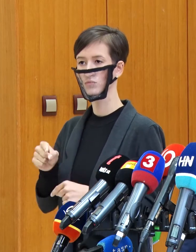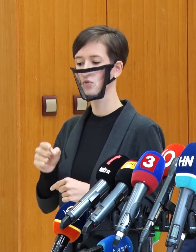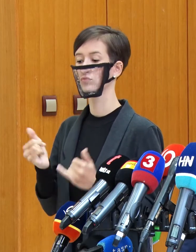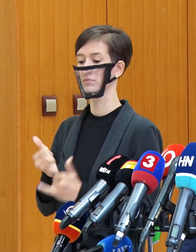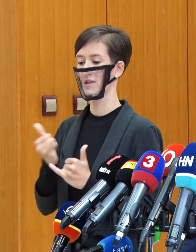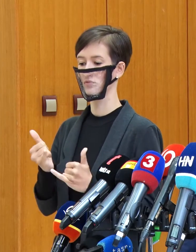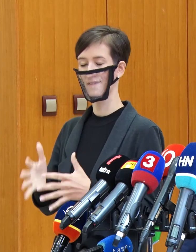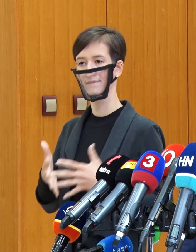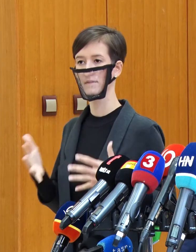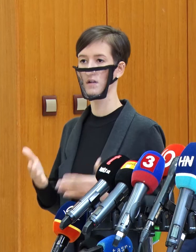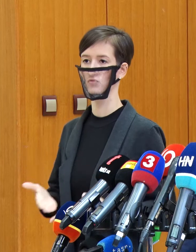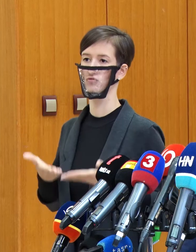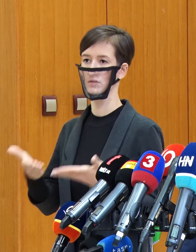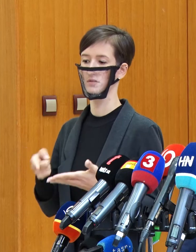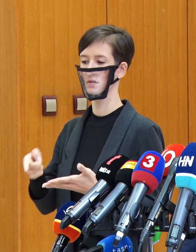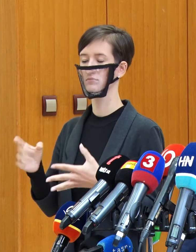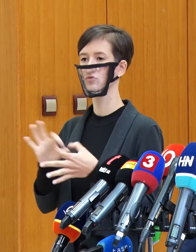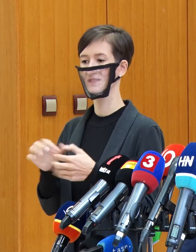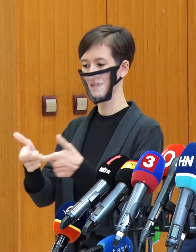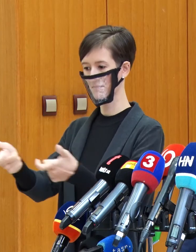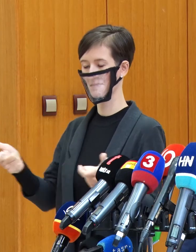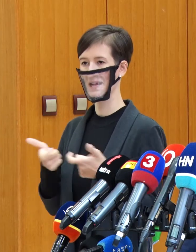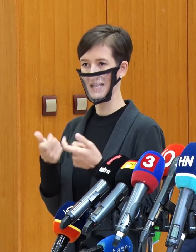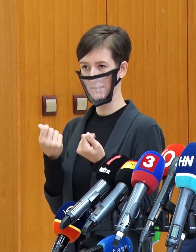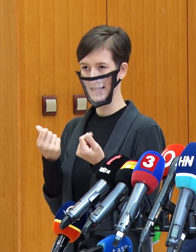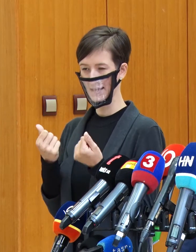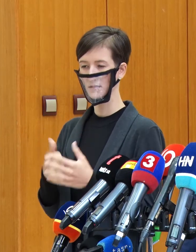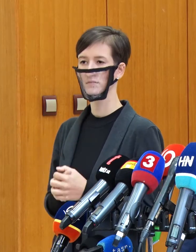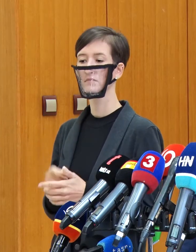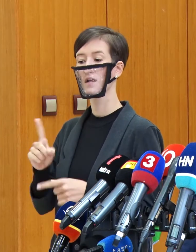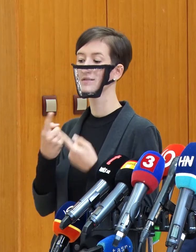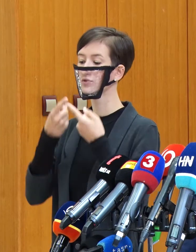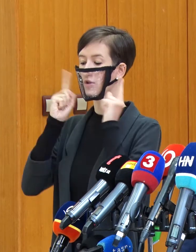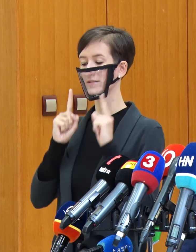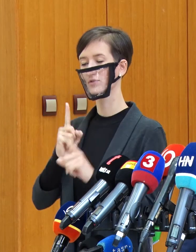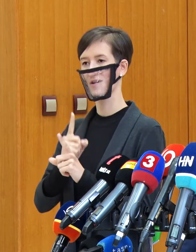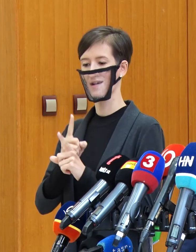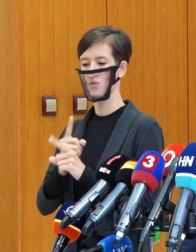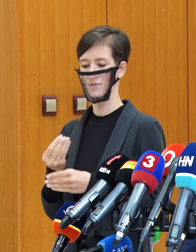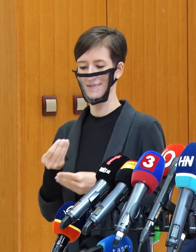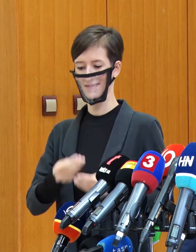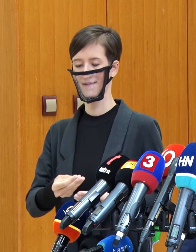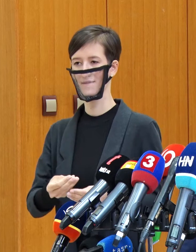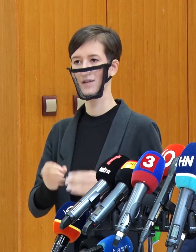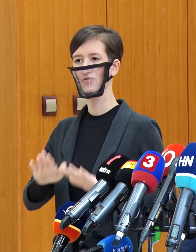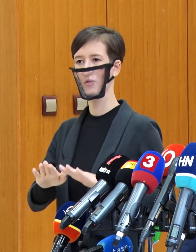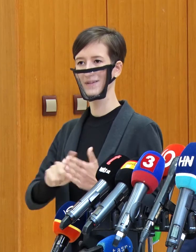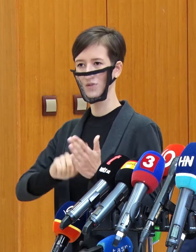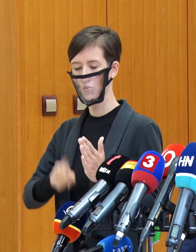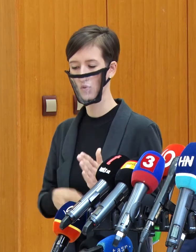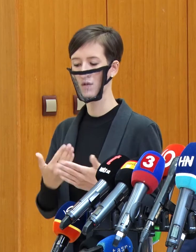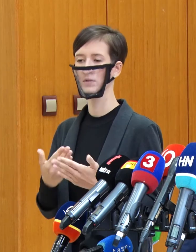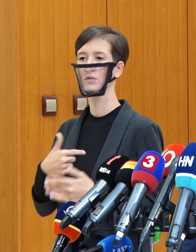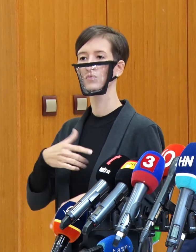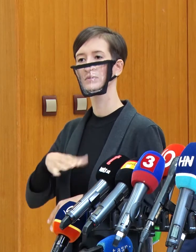prichádzajú s takýmto balíkom, ale čakajú nás aj obrovské domáce úlohy, ktoré sú s tým spojené. Preto za vládu poviem, že urobíme